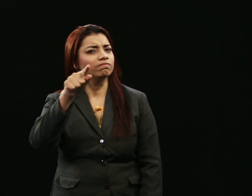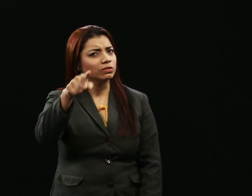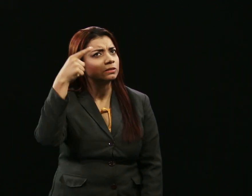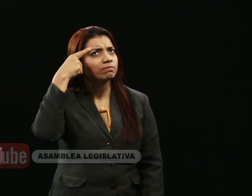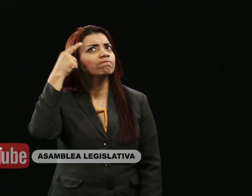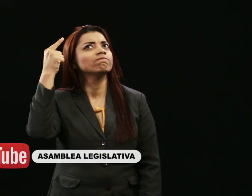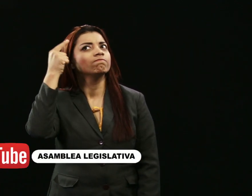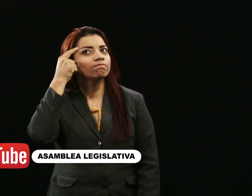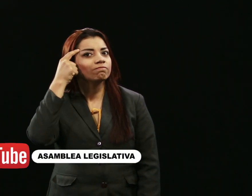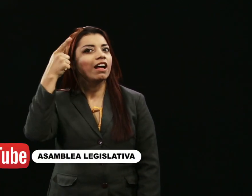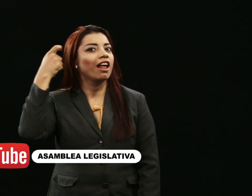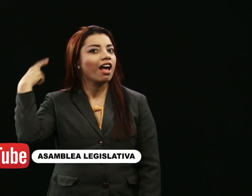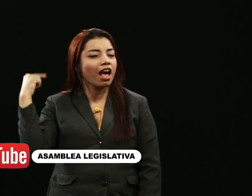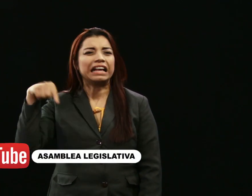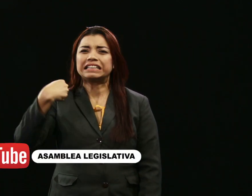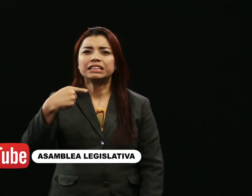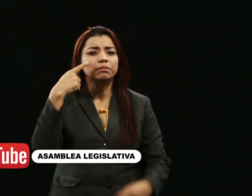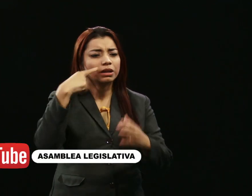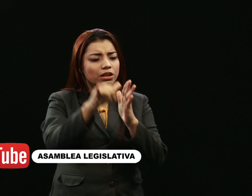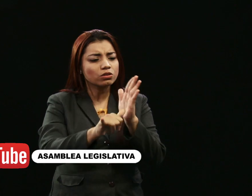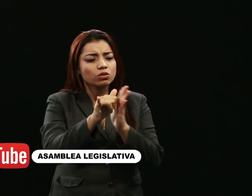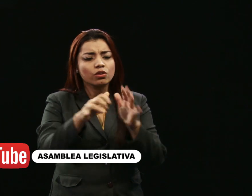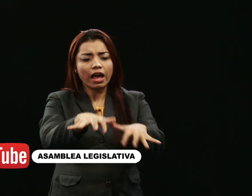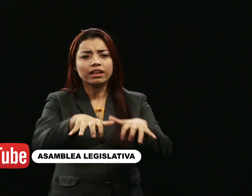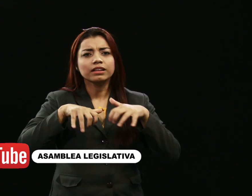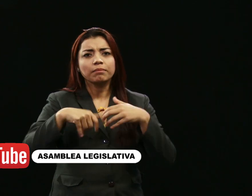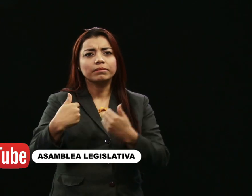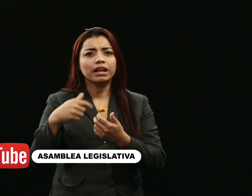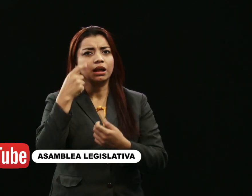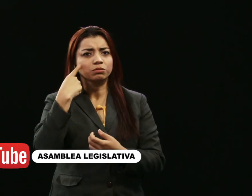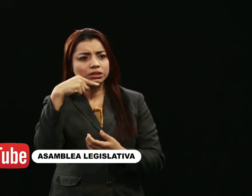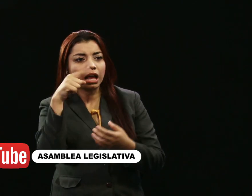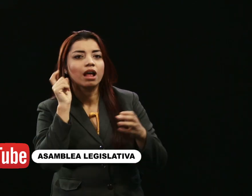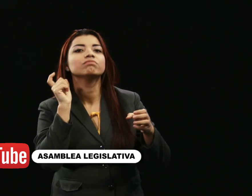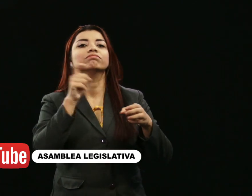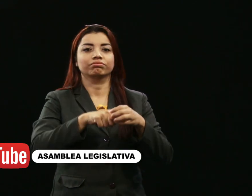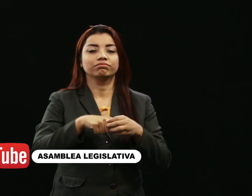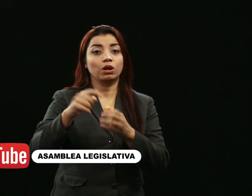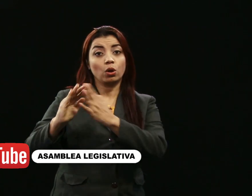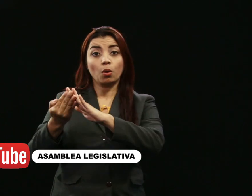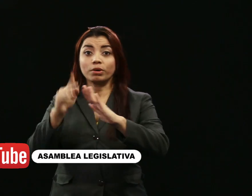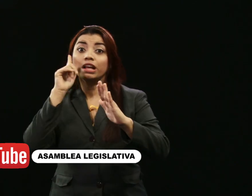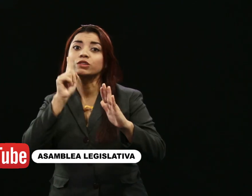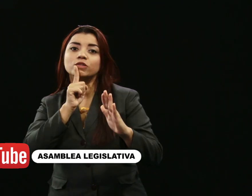la Asamblea Legislativa y compartirlo con la comunidad sorda que conoces. Hasta pronto.